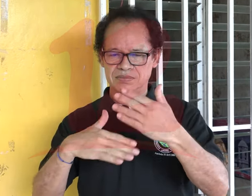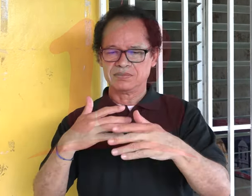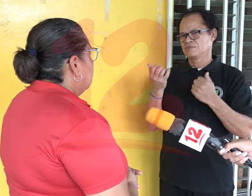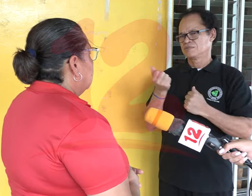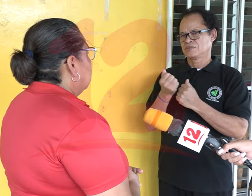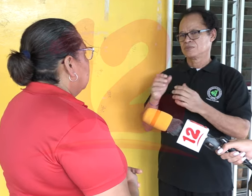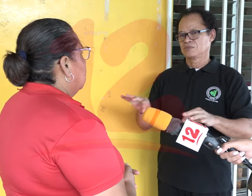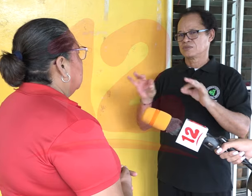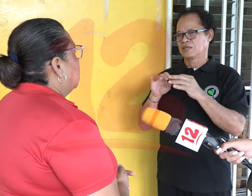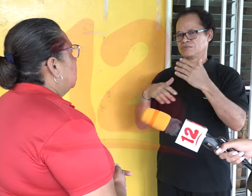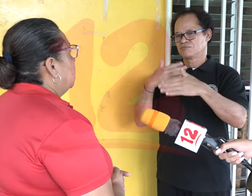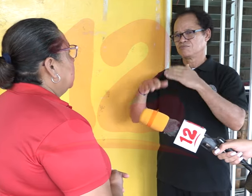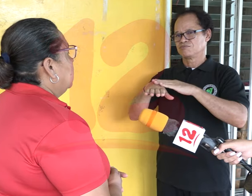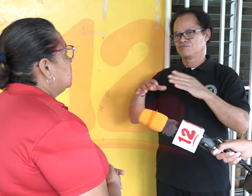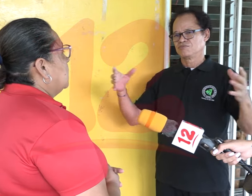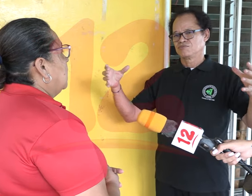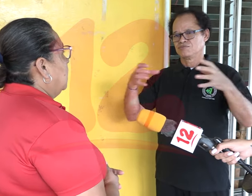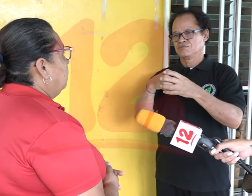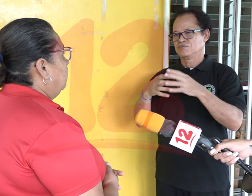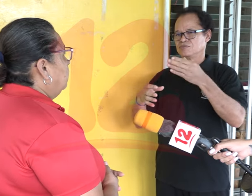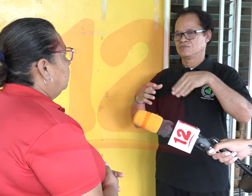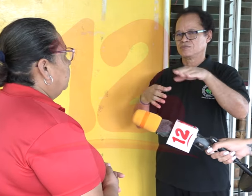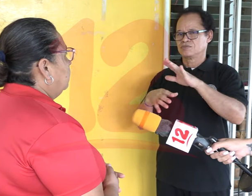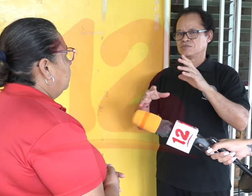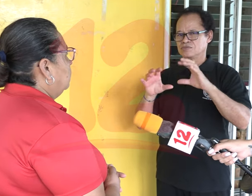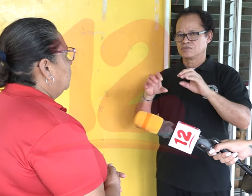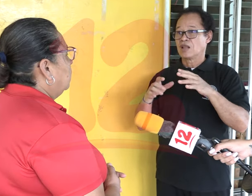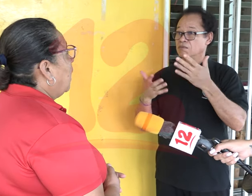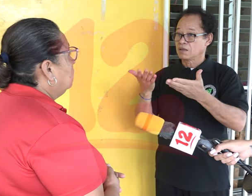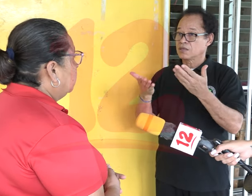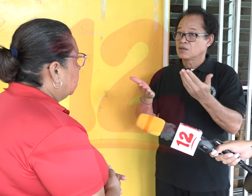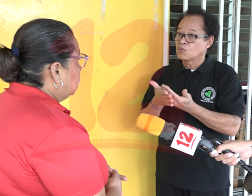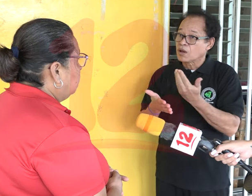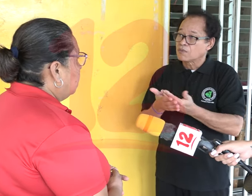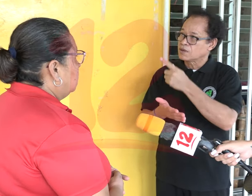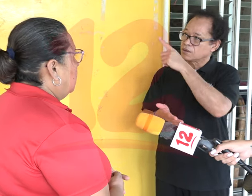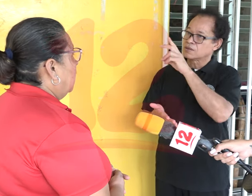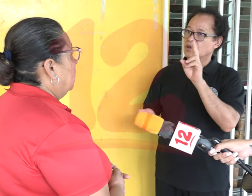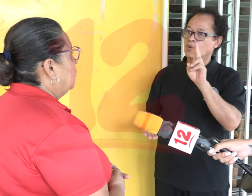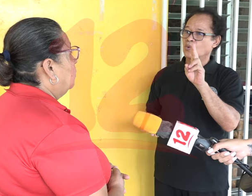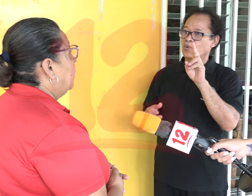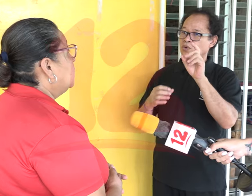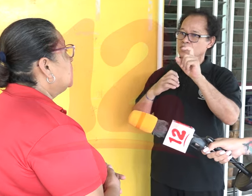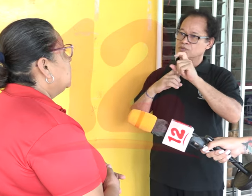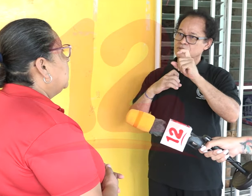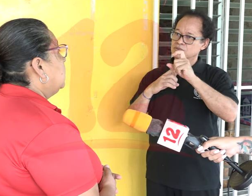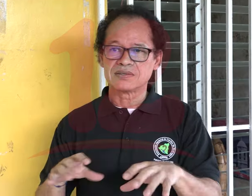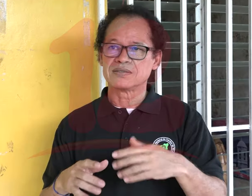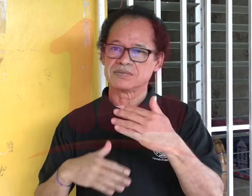vienen a aprender lengua de señas y nosotros también promovemos este aprendizaje haciendo las visitas o realizando tipos de